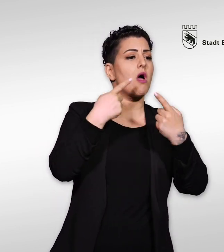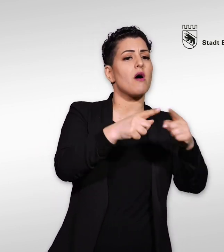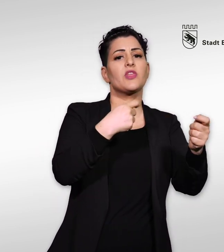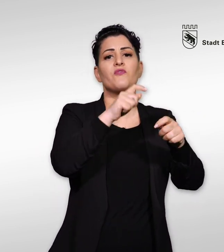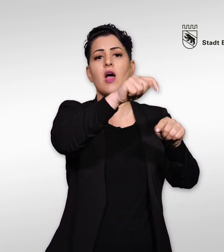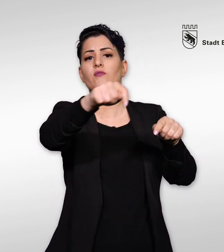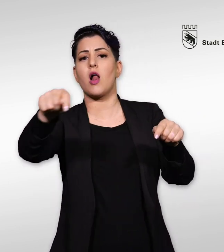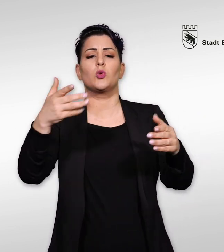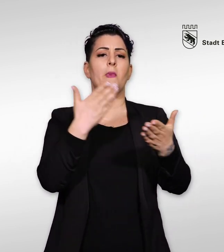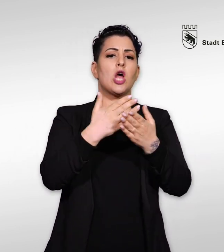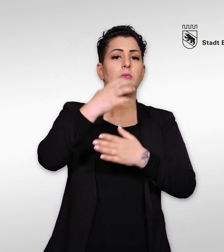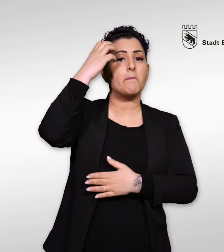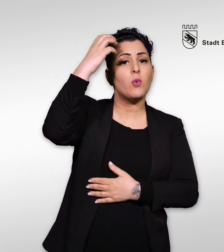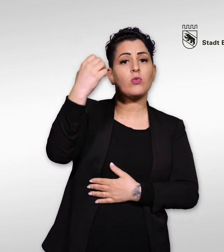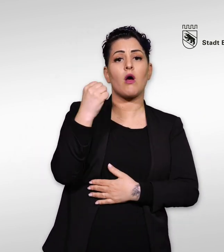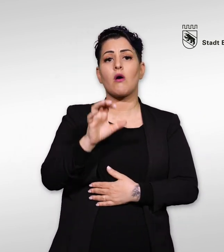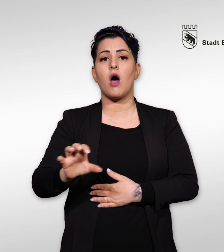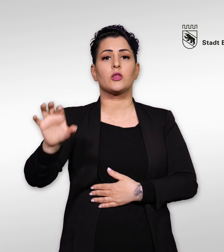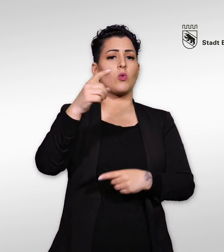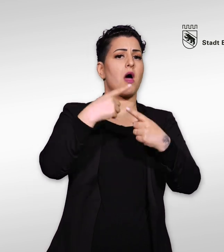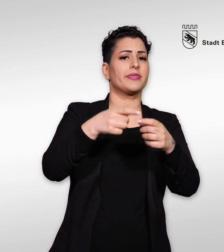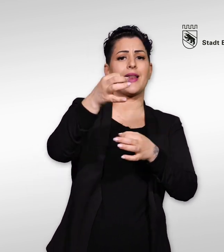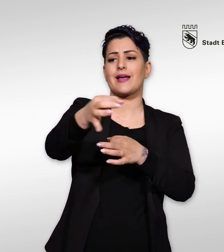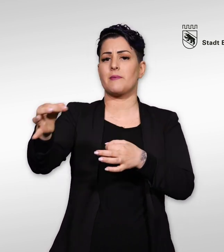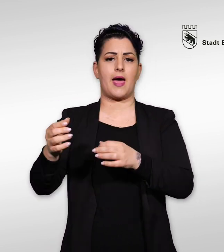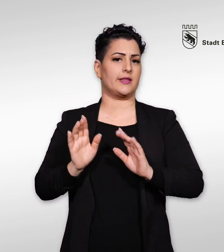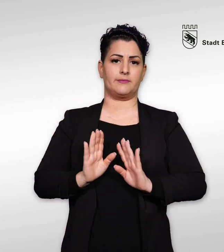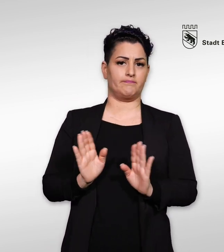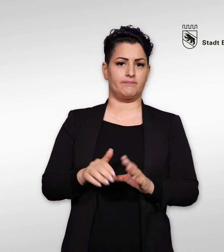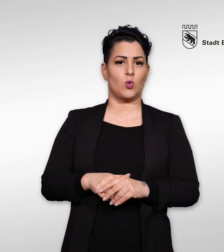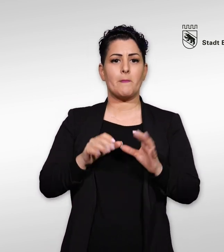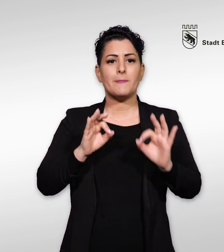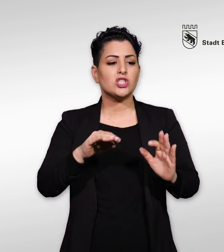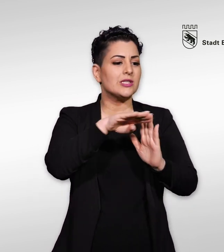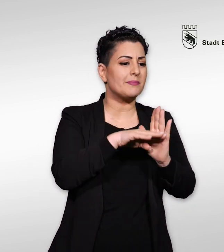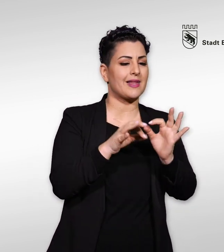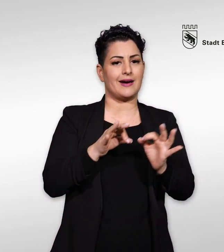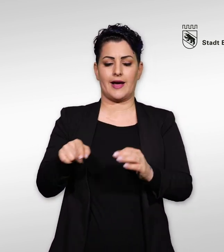andere Verwaltungen wie Bund, Kantone, andere Gemeinden oder private Rechtsverhältnisse betreffen.